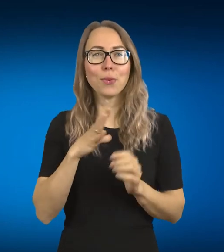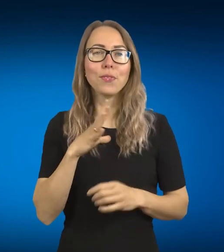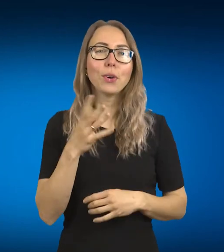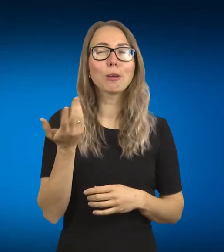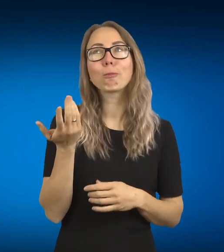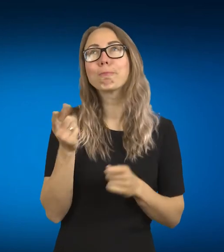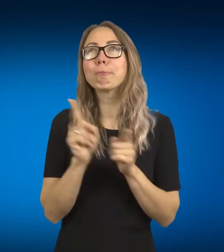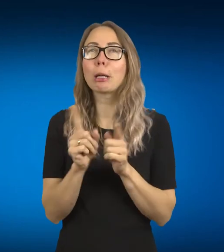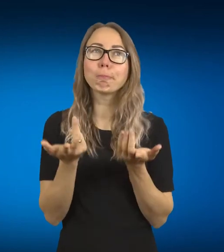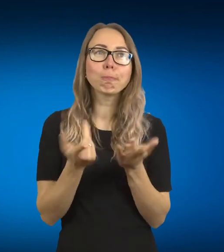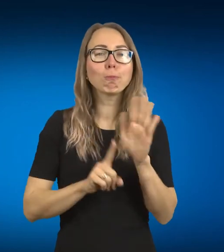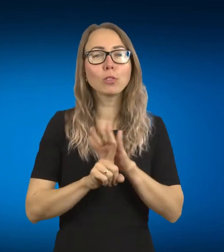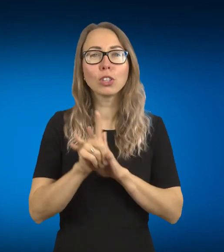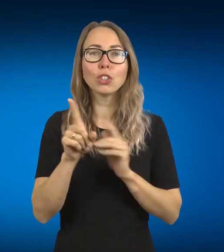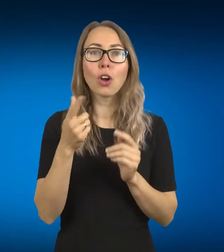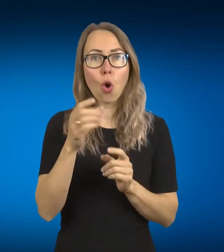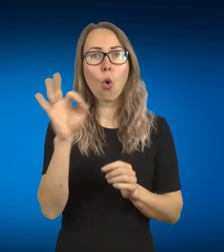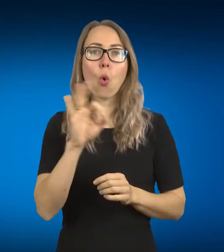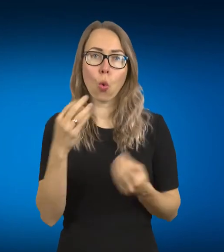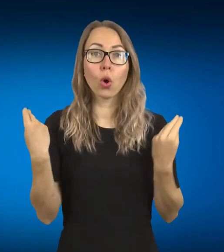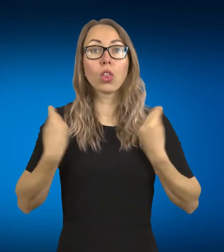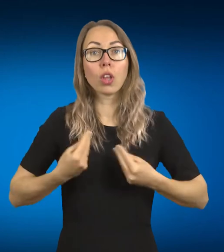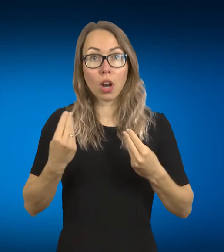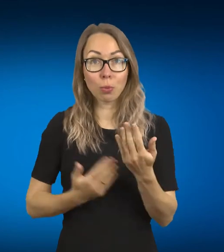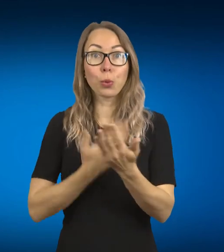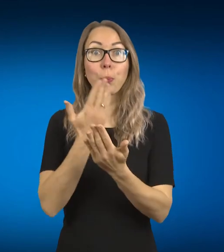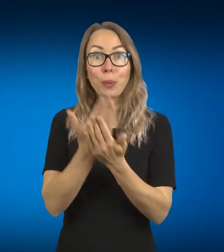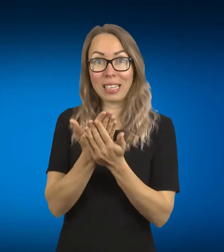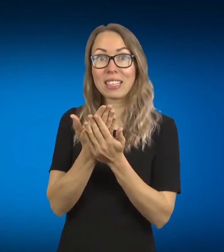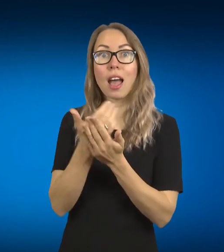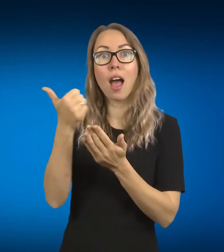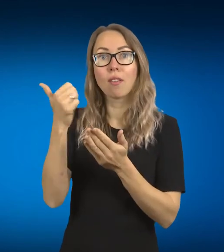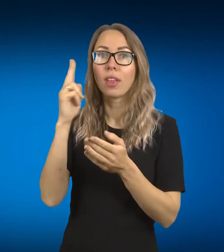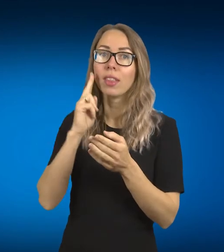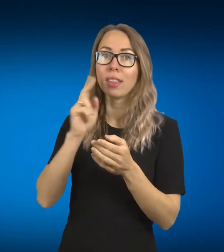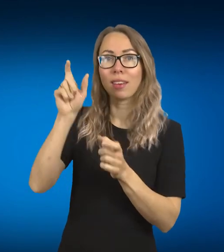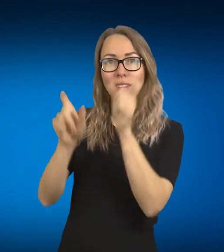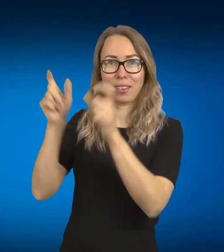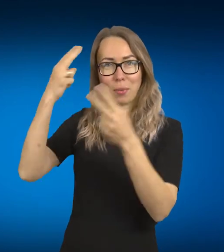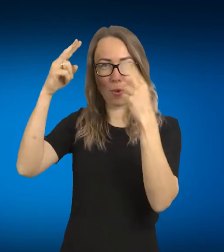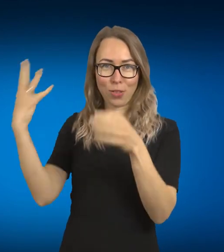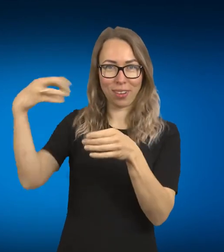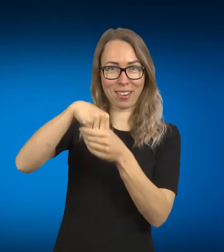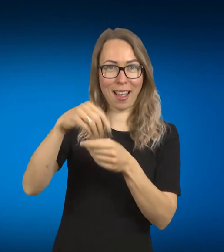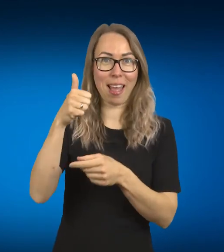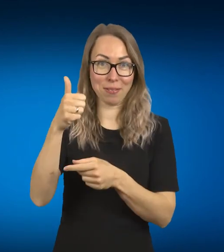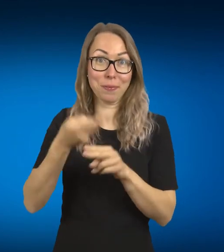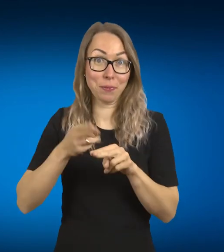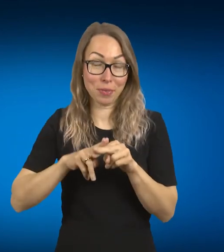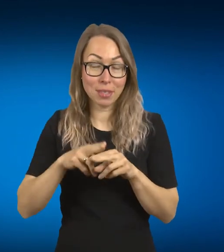kaip drabužių pristatymas su kurčiaisiais modeliais. Va, ir paskui su tą